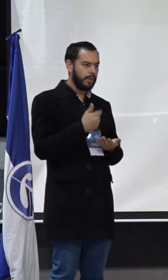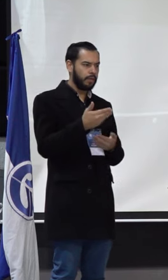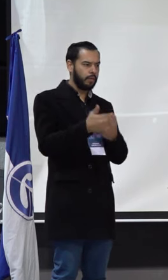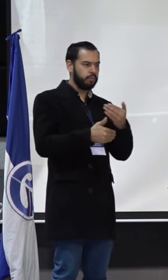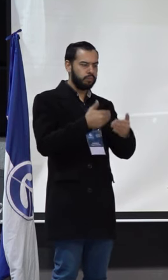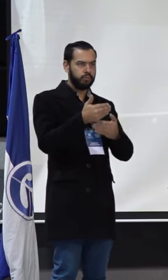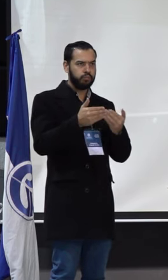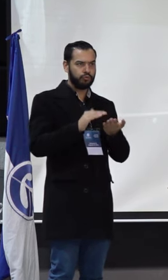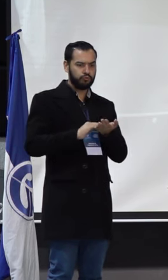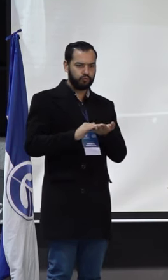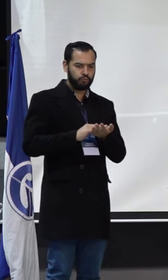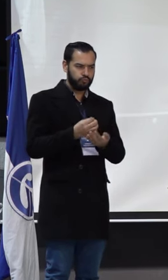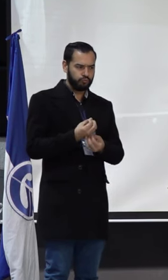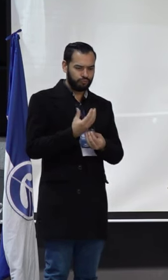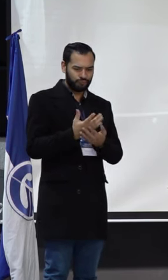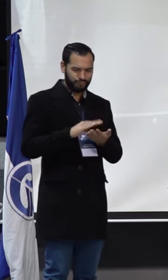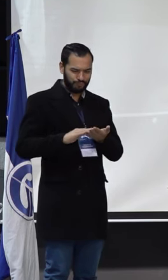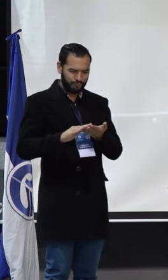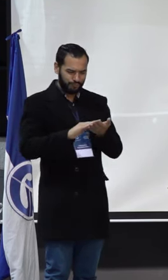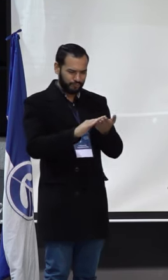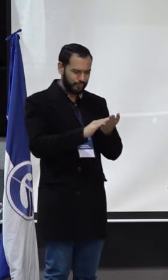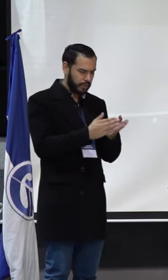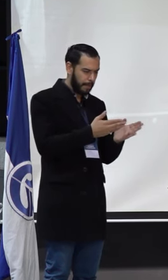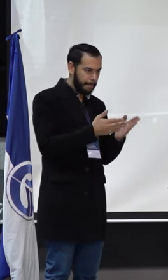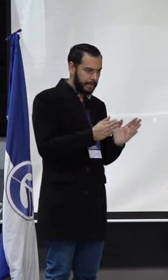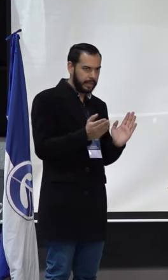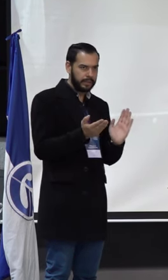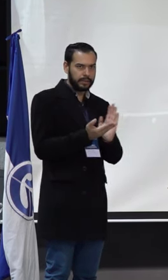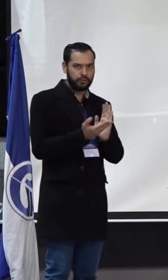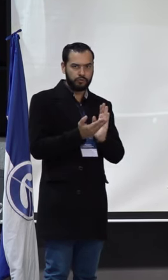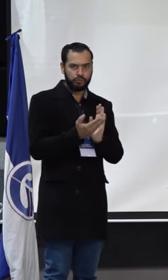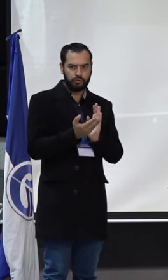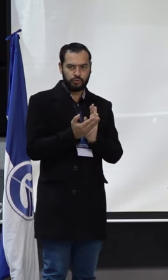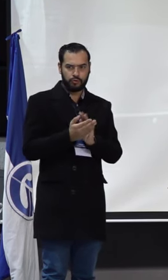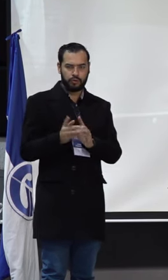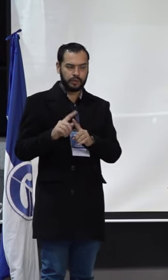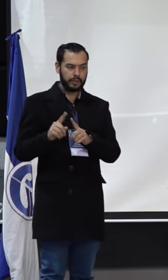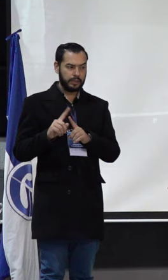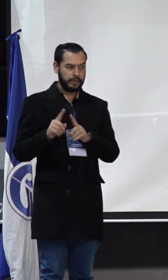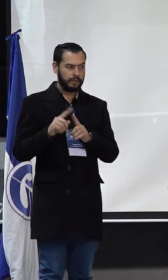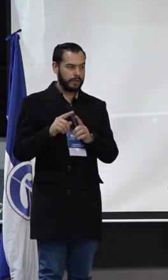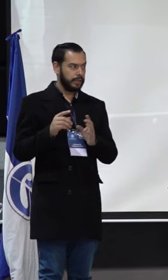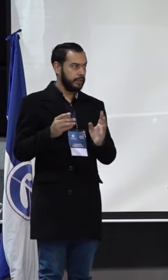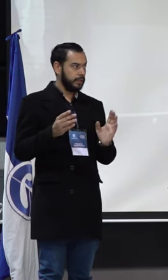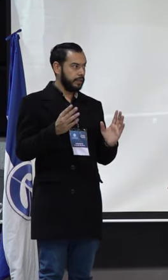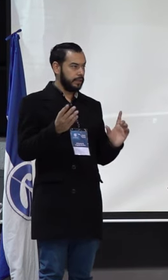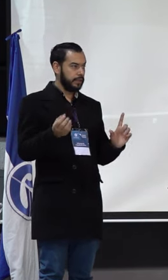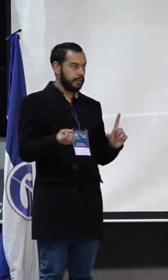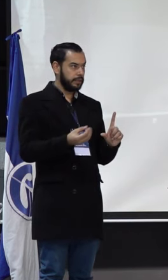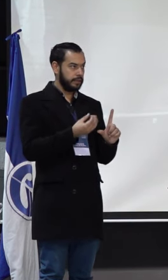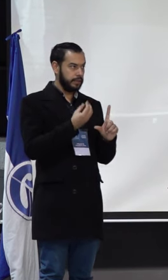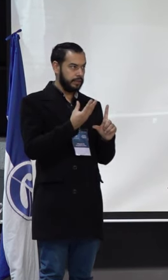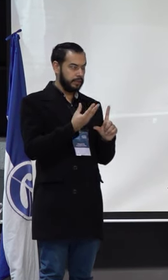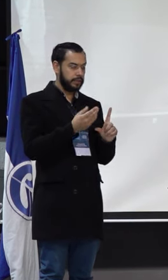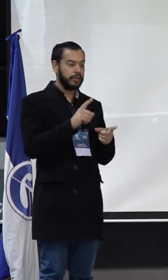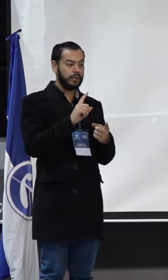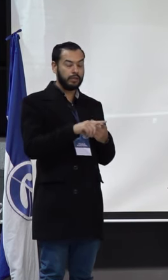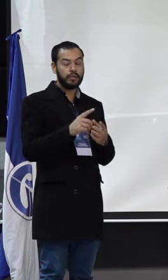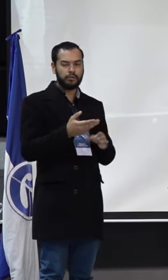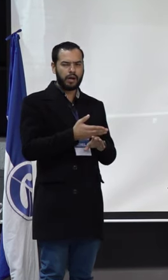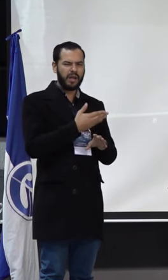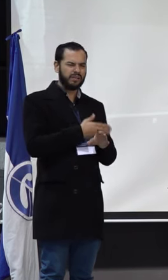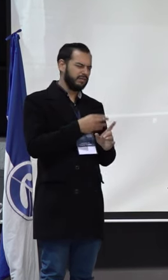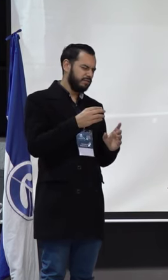procesos de reestructuración y reacomodación de los planes de estudio de las licenciaturas, esto en función a lo que ya he mencionado